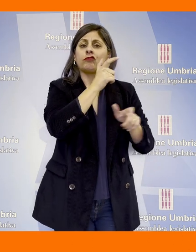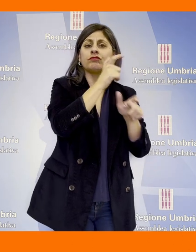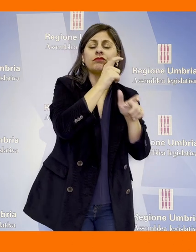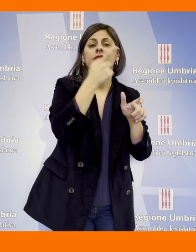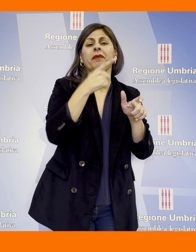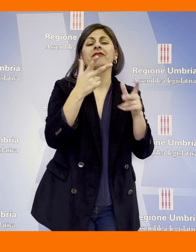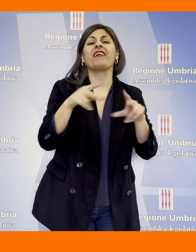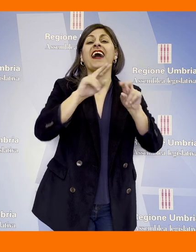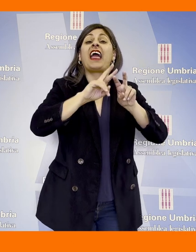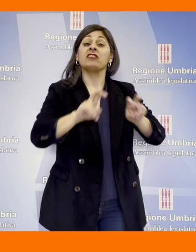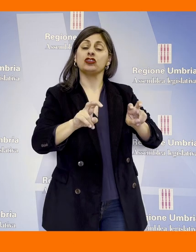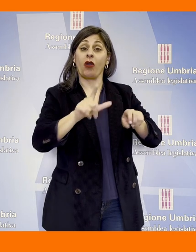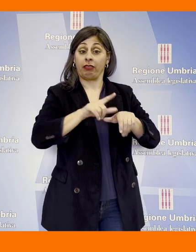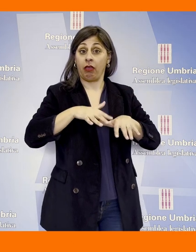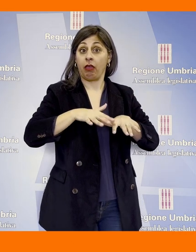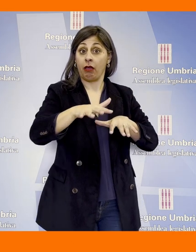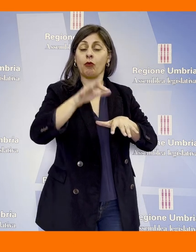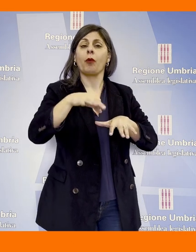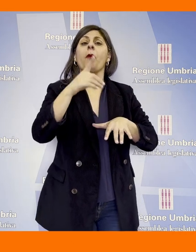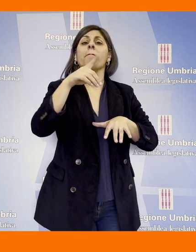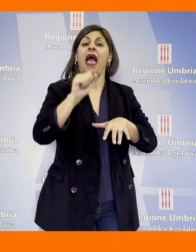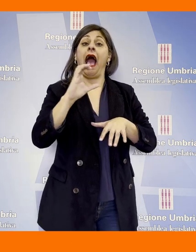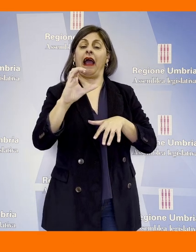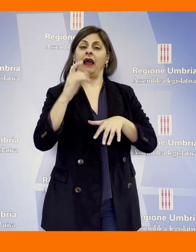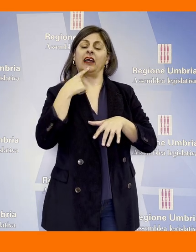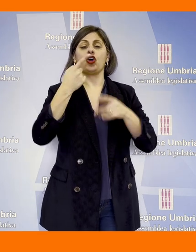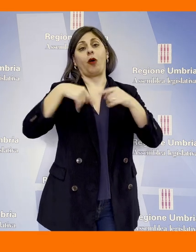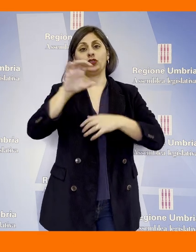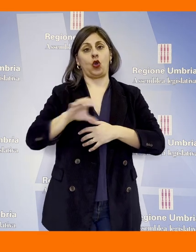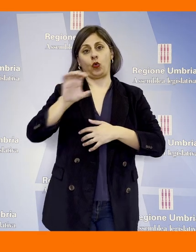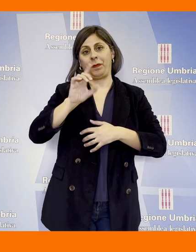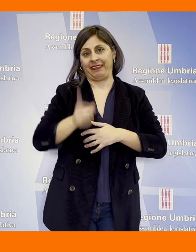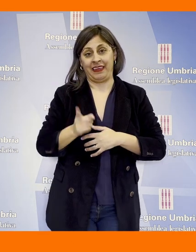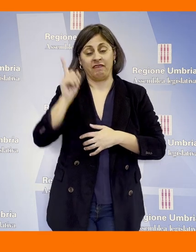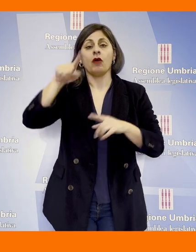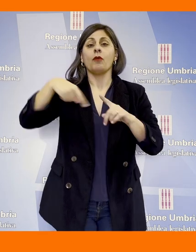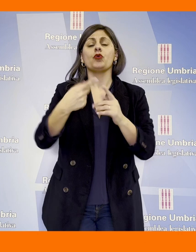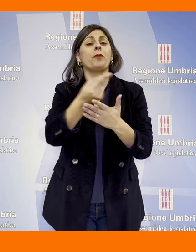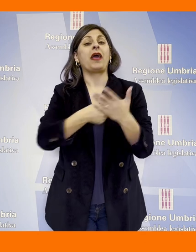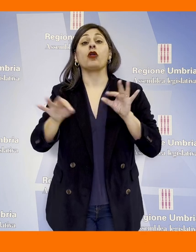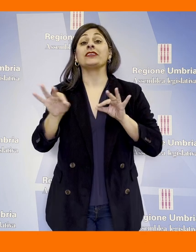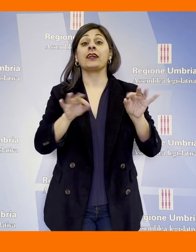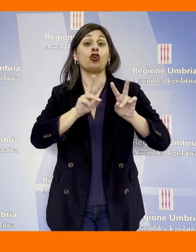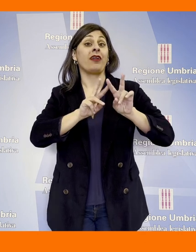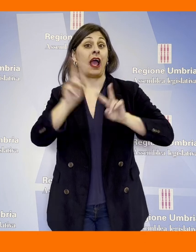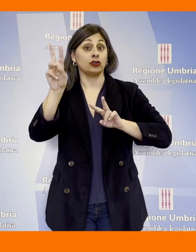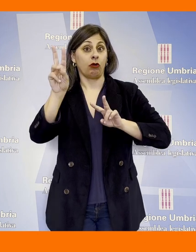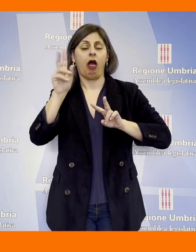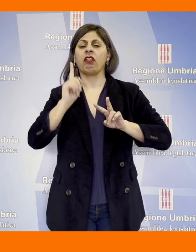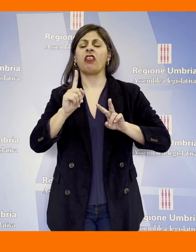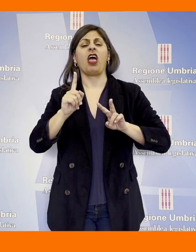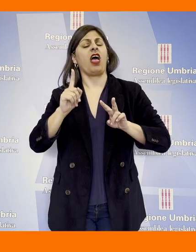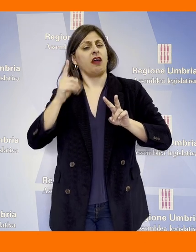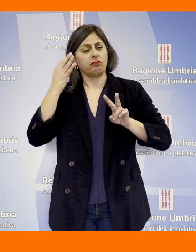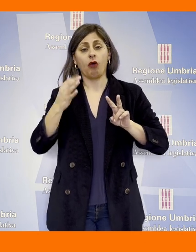necessità di una revisione nel medio termine della PAC da parte della Commissione Europea e del Piano Strategico Nazionale che